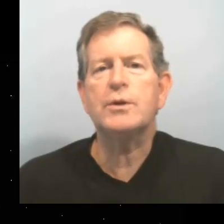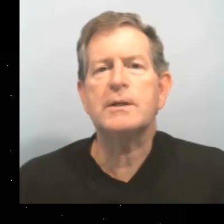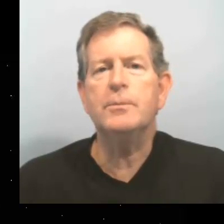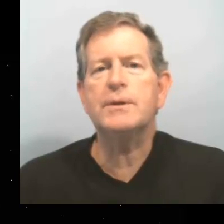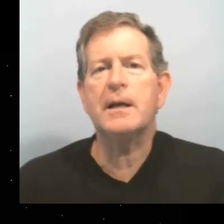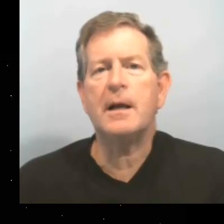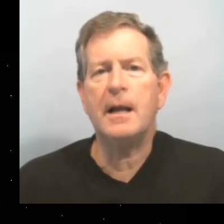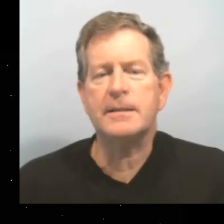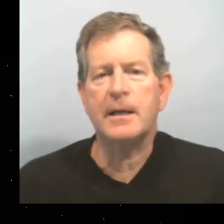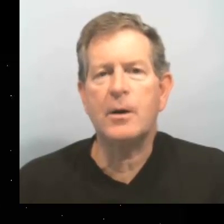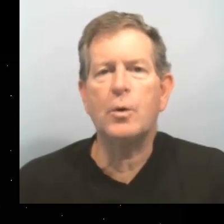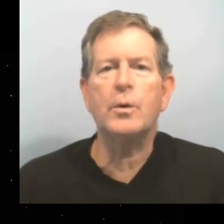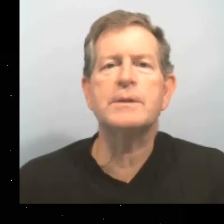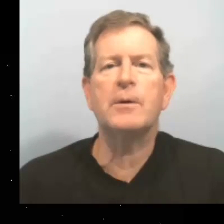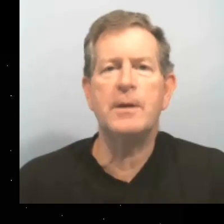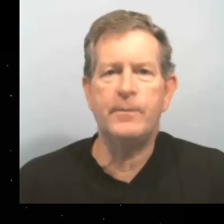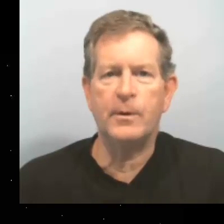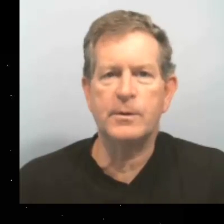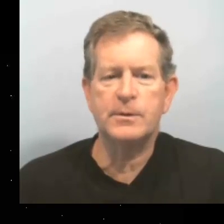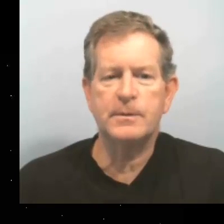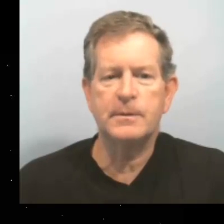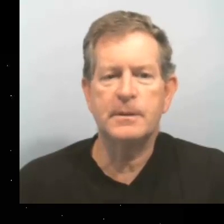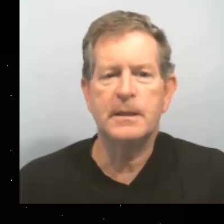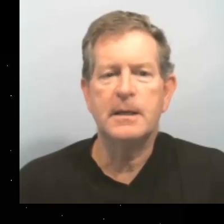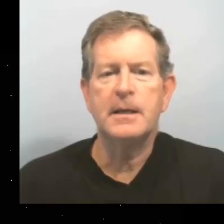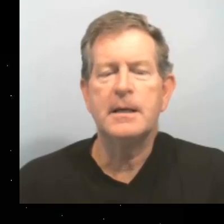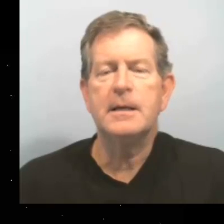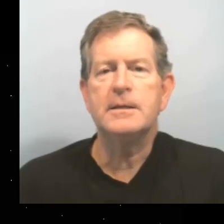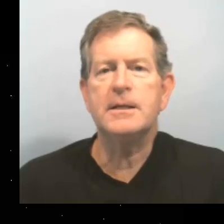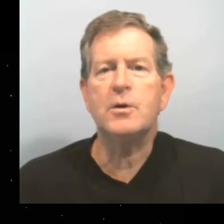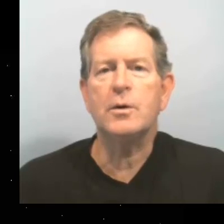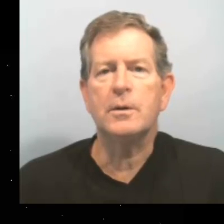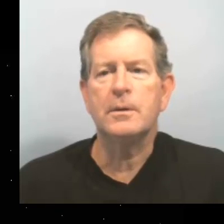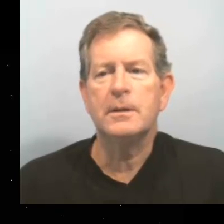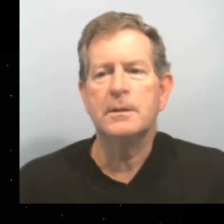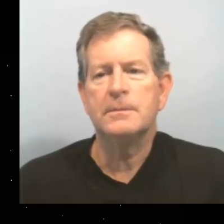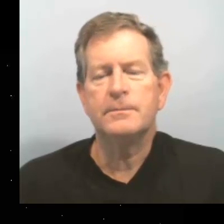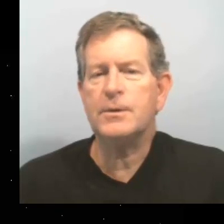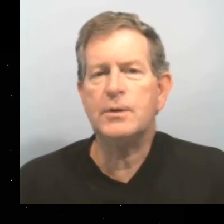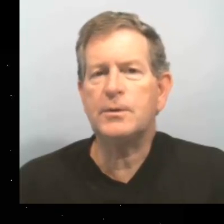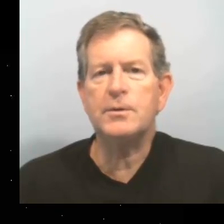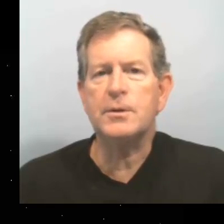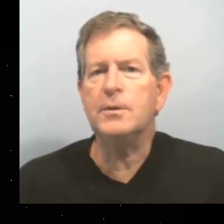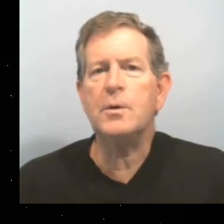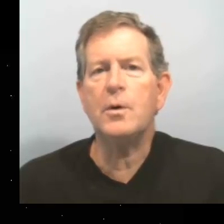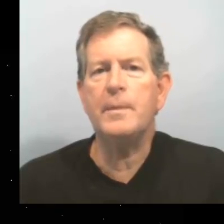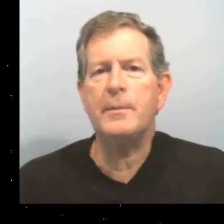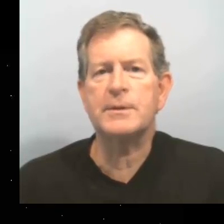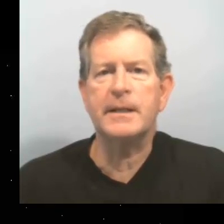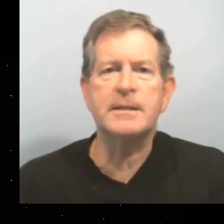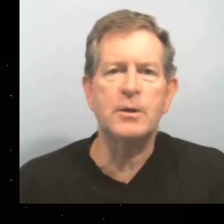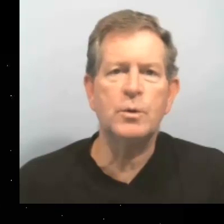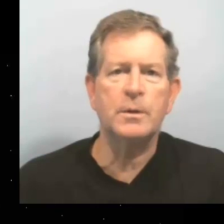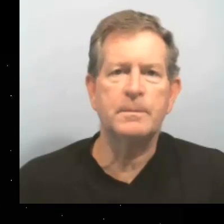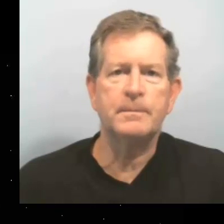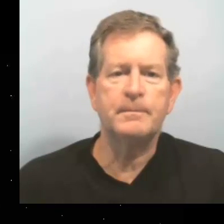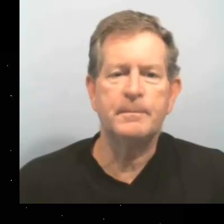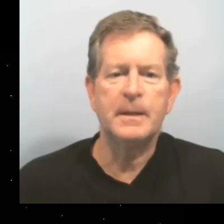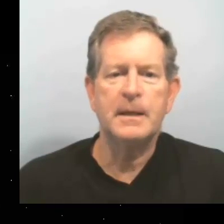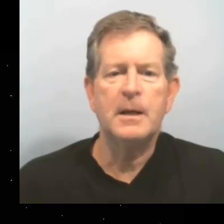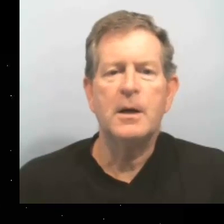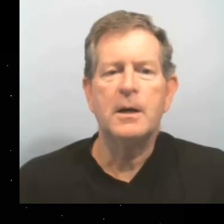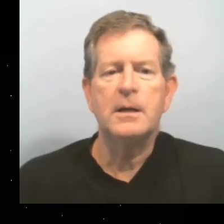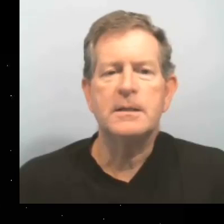Tú escuchas música clásica con los audífonos. 5. Nosotros no comemos el desayuno.